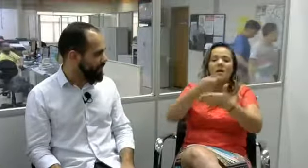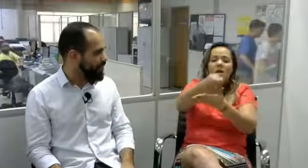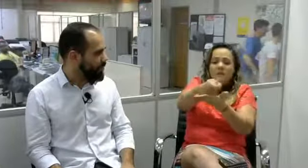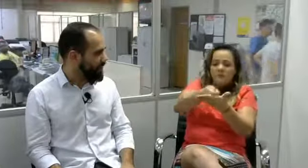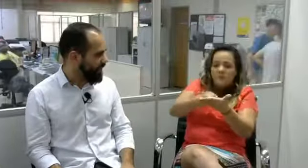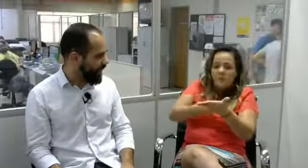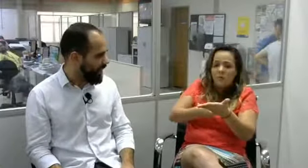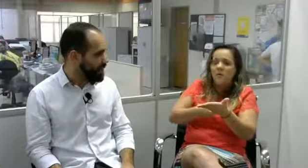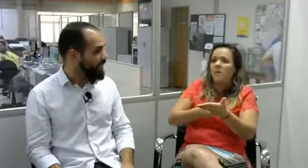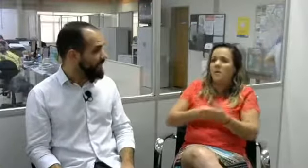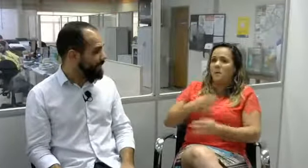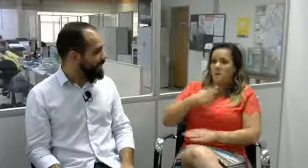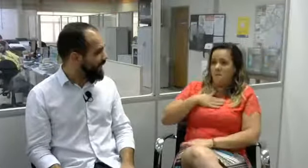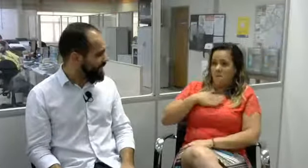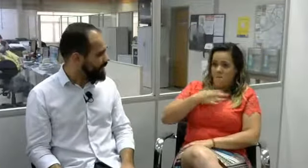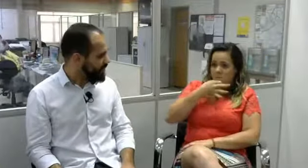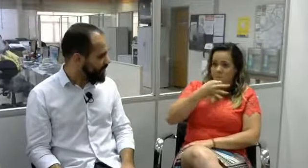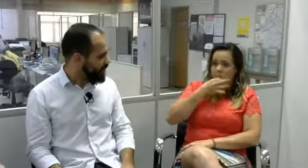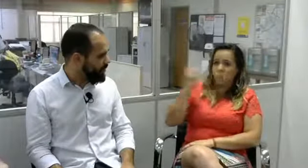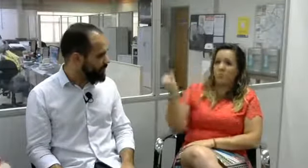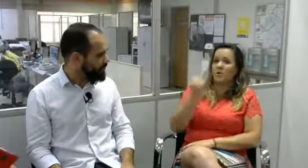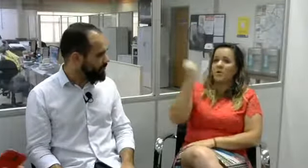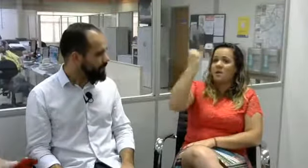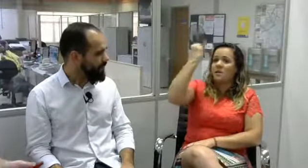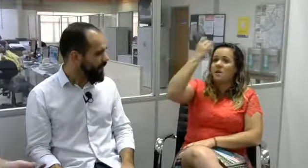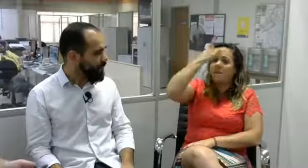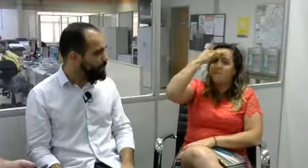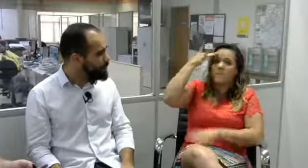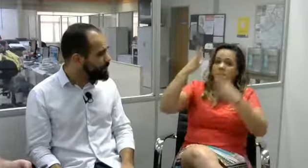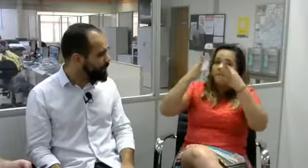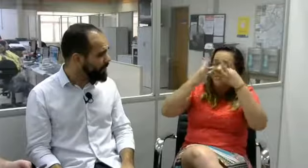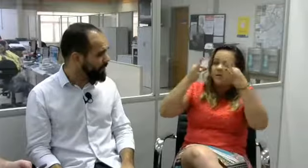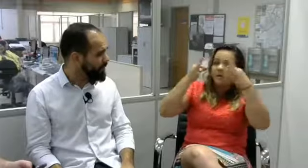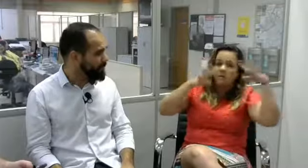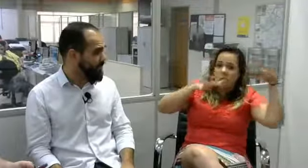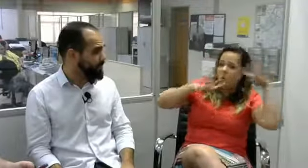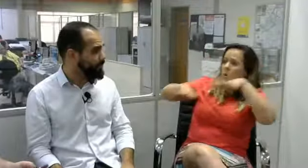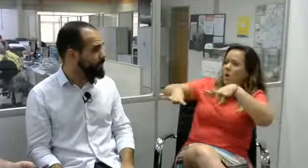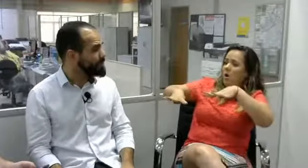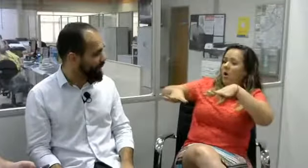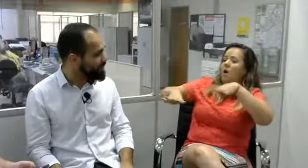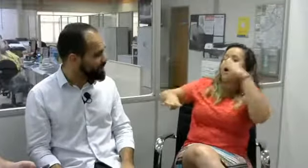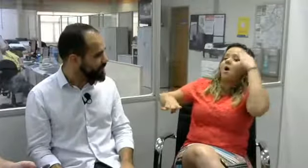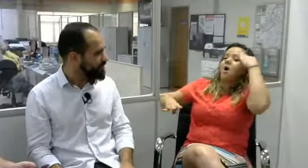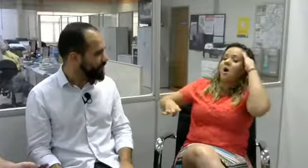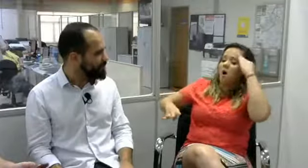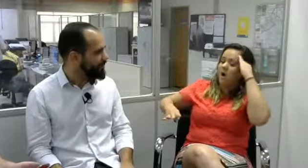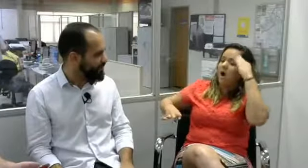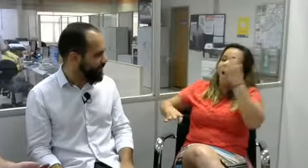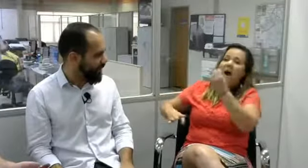comunicado. Também a redação foi muito importante para que as pessoas prestem atenção para esse tema.